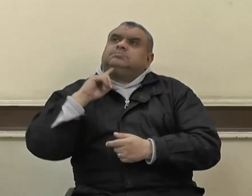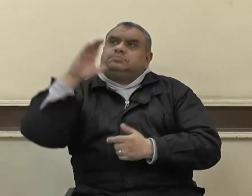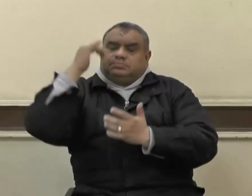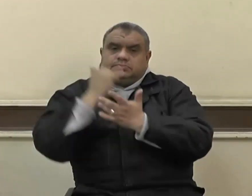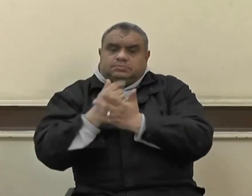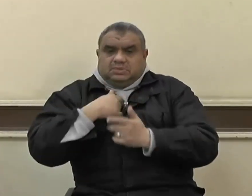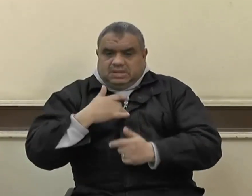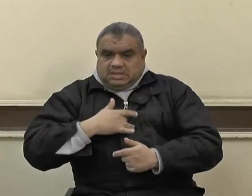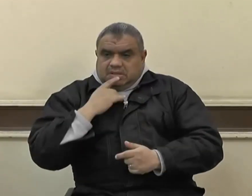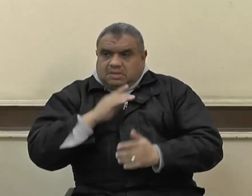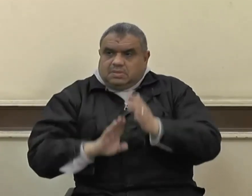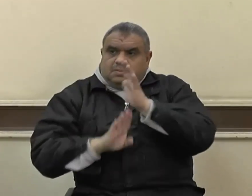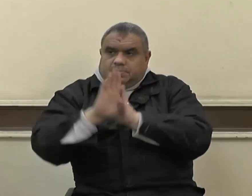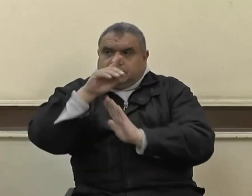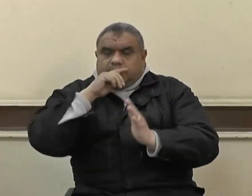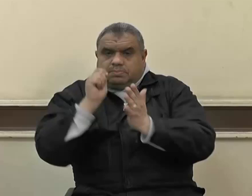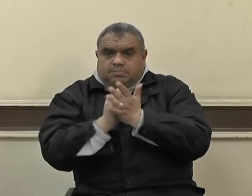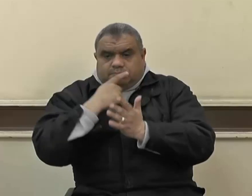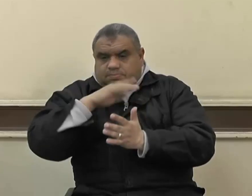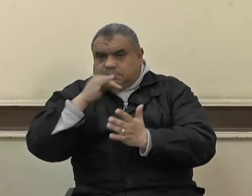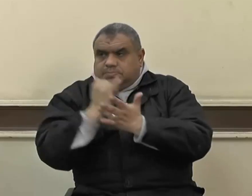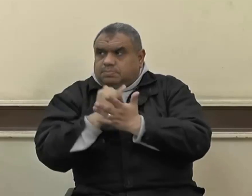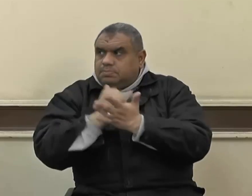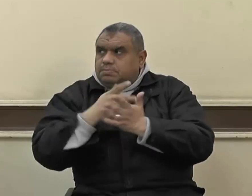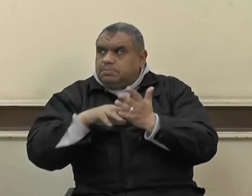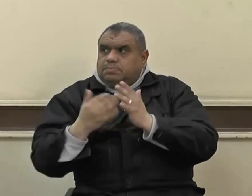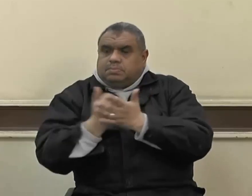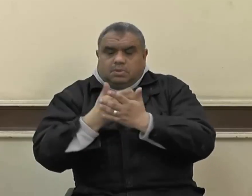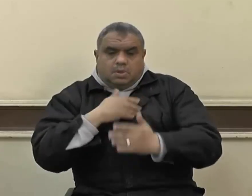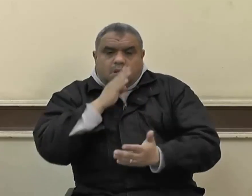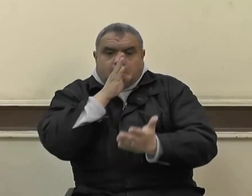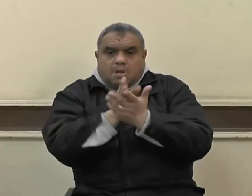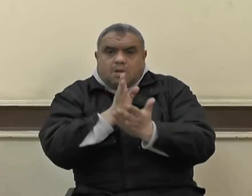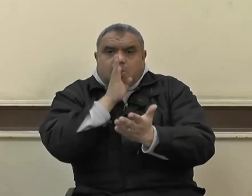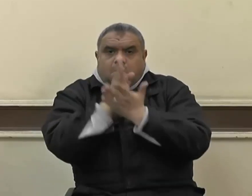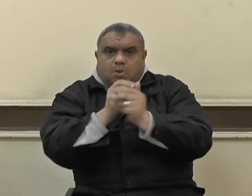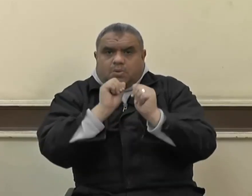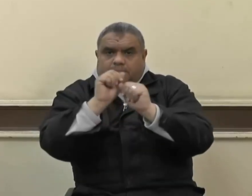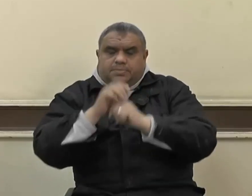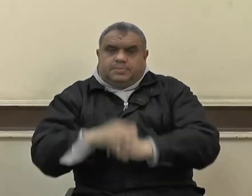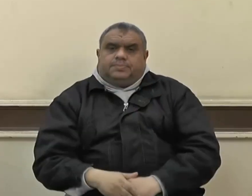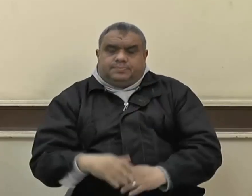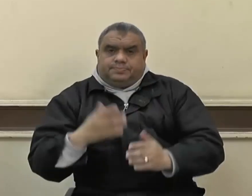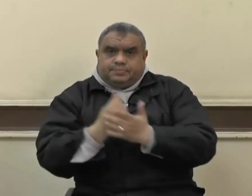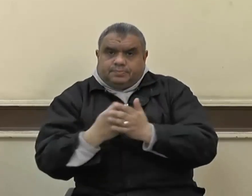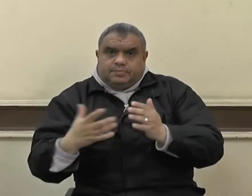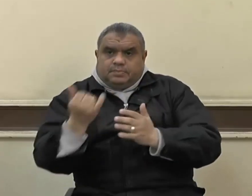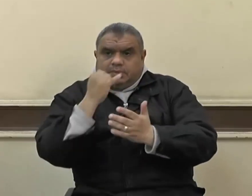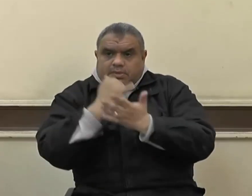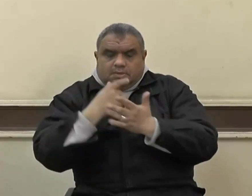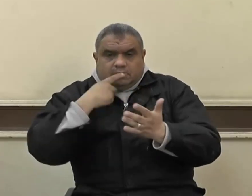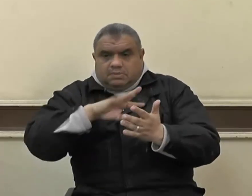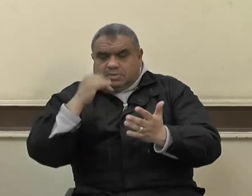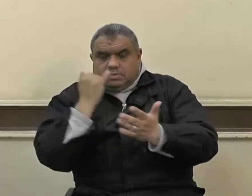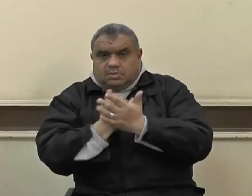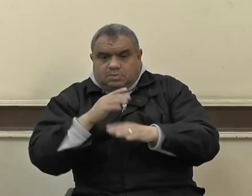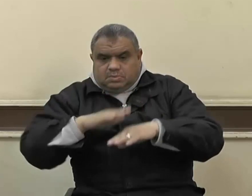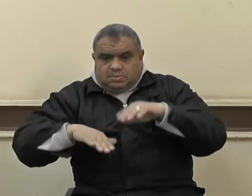هذه الأخلاق والآداب من أشرف الغايات ومن مات في سبيل تحقيق ذلك فهو